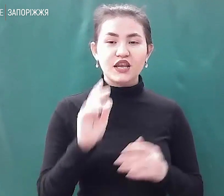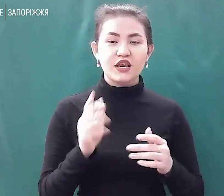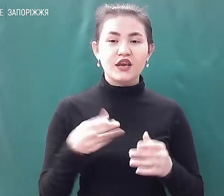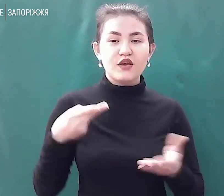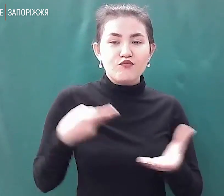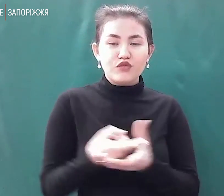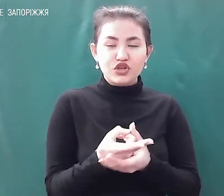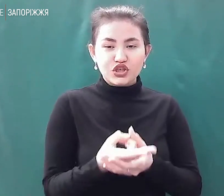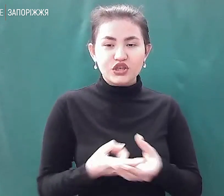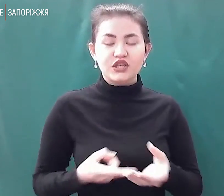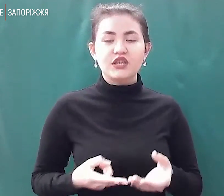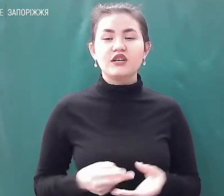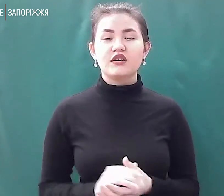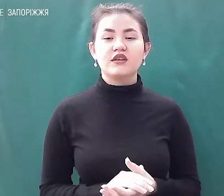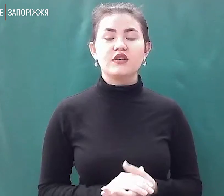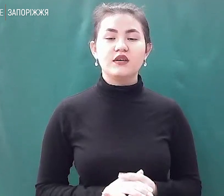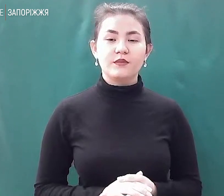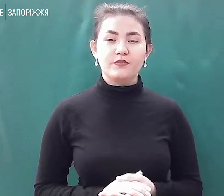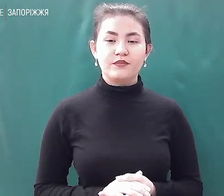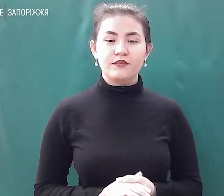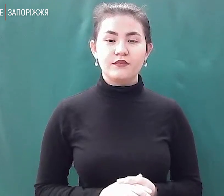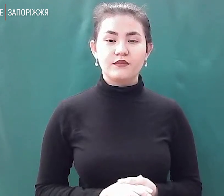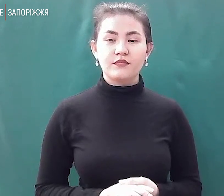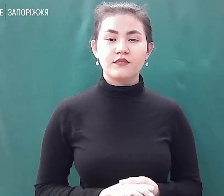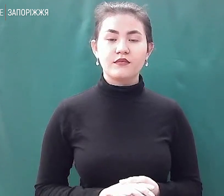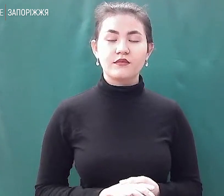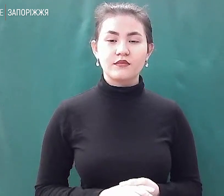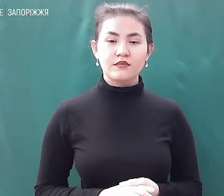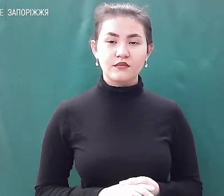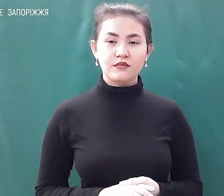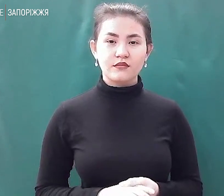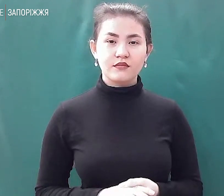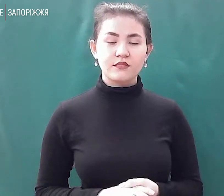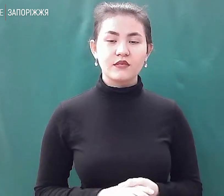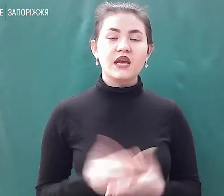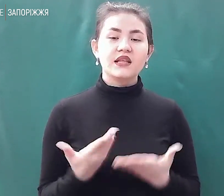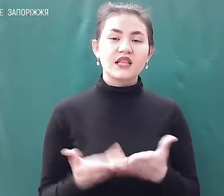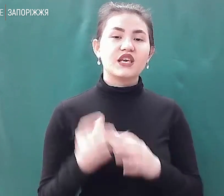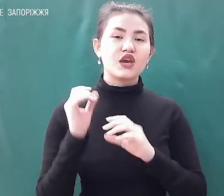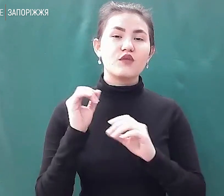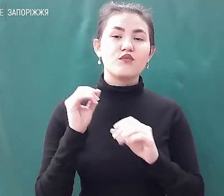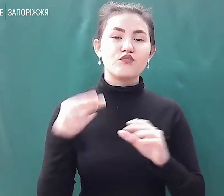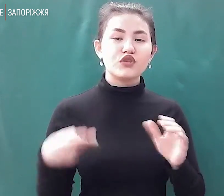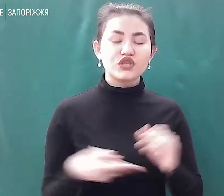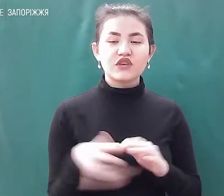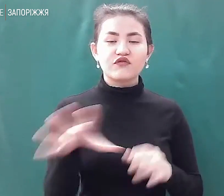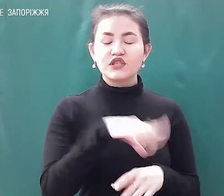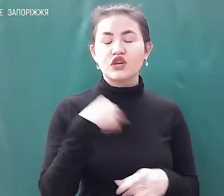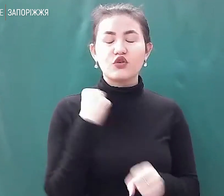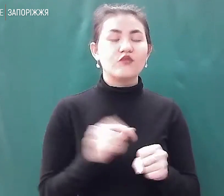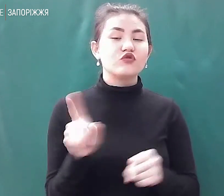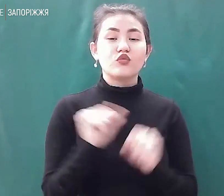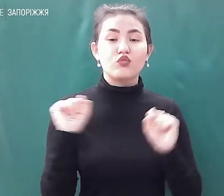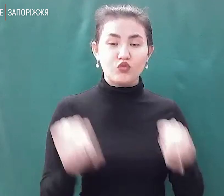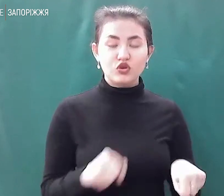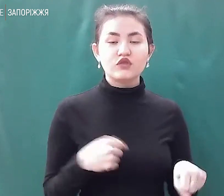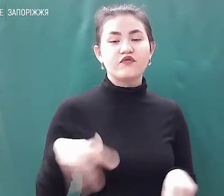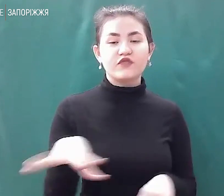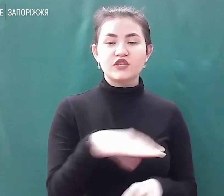спальники, спальні мішки. Так, спальні мішки, такі мішки, все для пісків, все робимо, все, що можемо, все робимо, все, що в наших силах. Круто